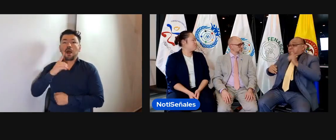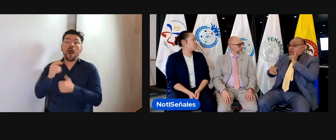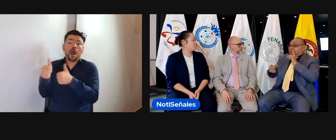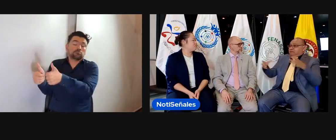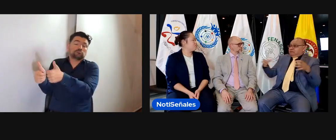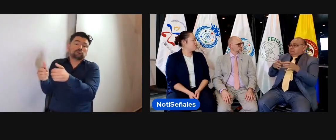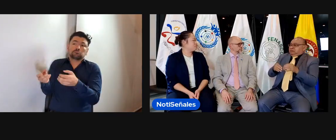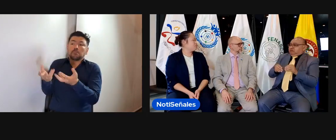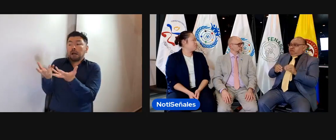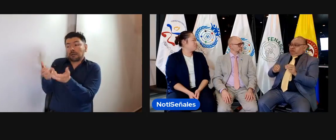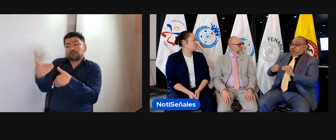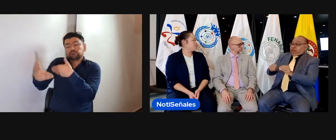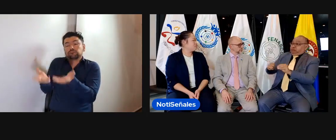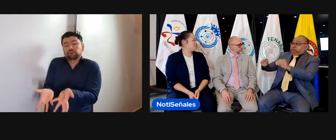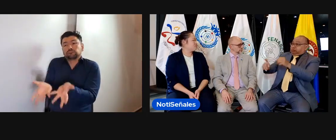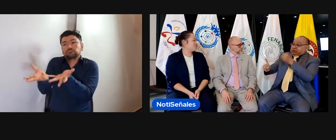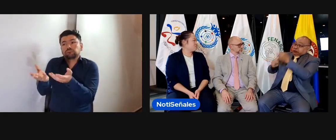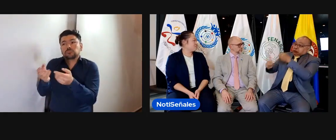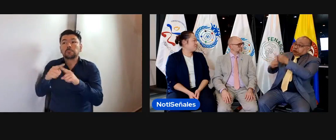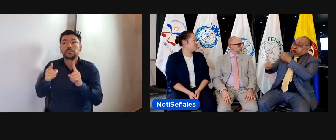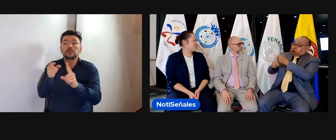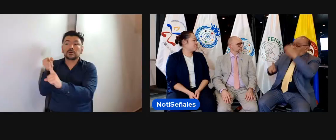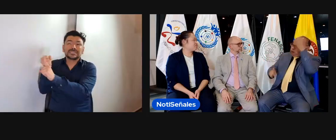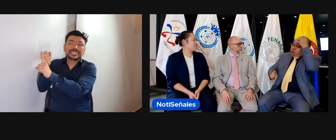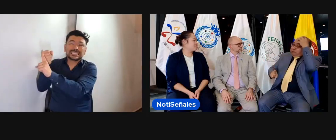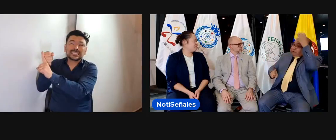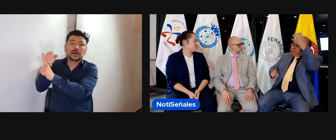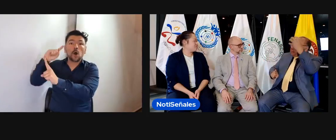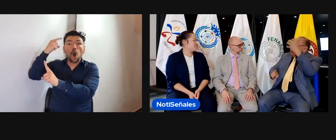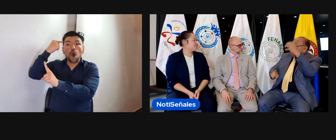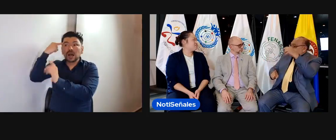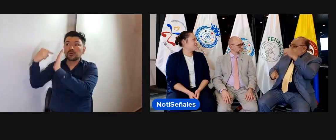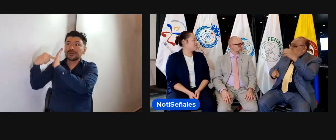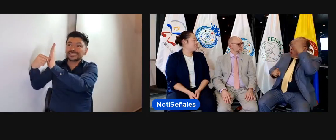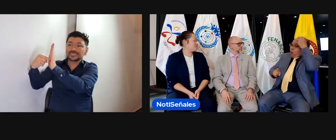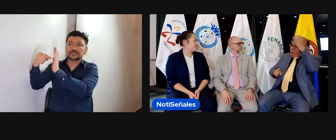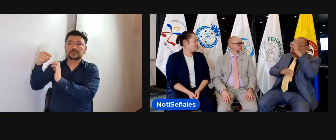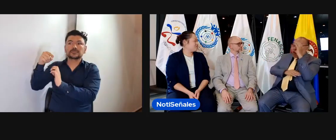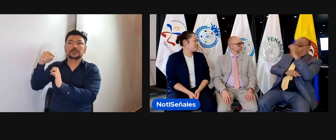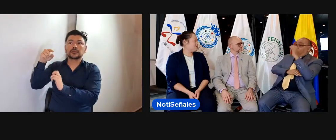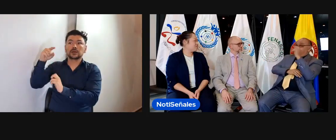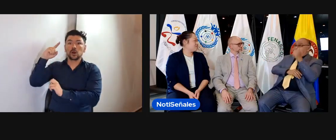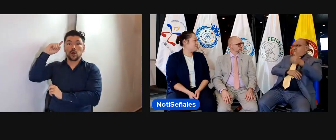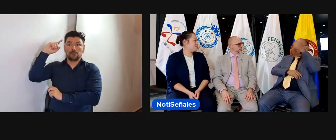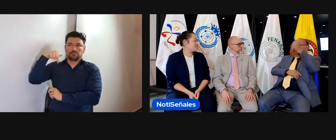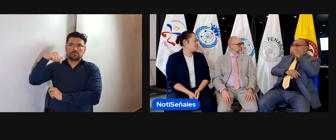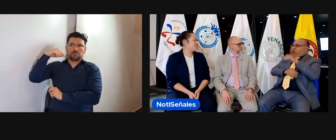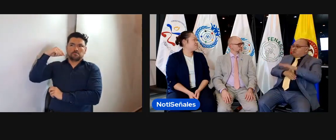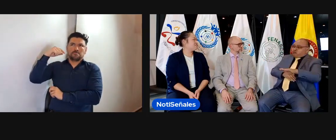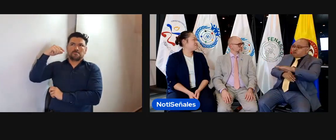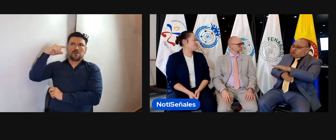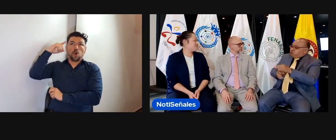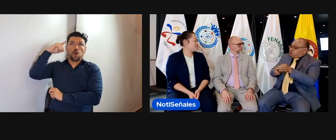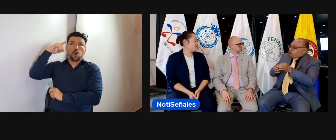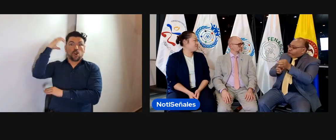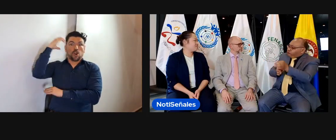Digamos, claro, lo puede hacer de manera individual, la idea es gestionarlo y lo puede hacer frente a gobierno, hablando específicamente del gobierno colombiano,